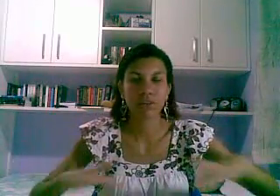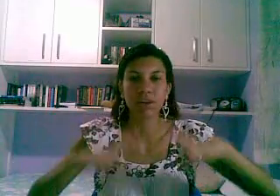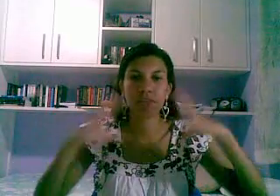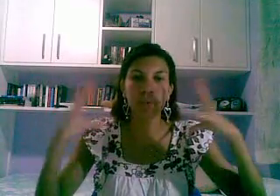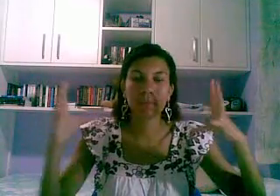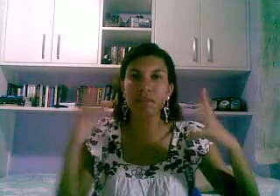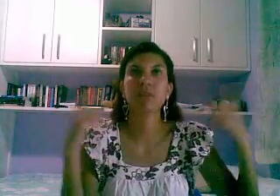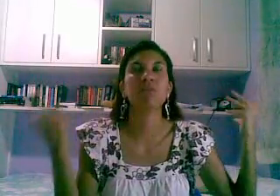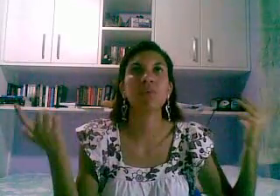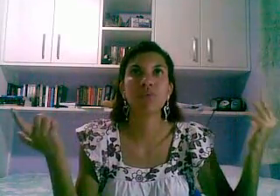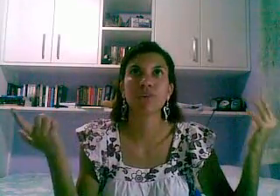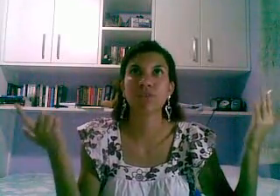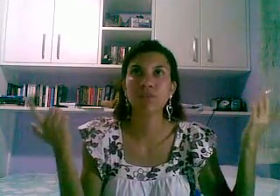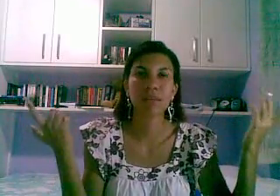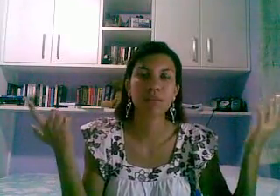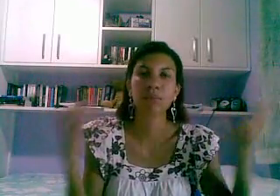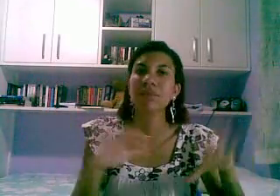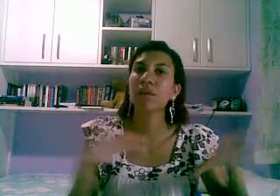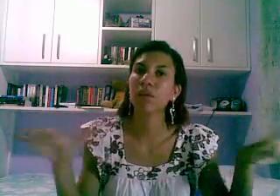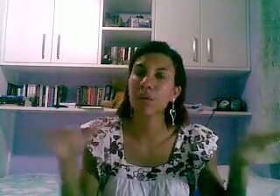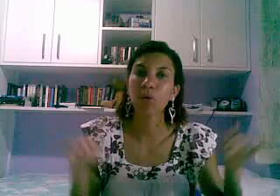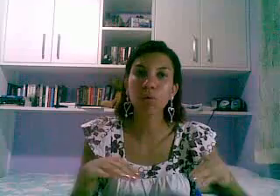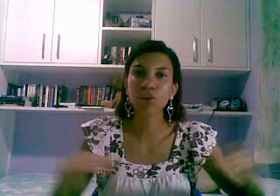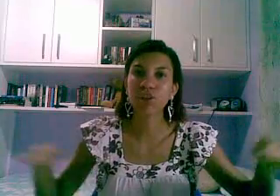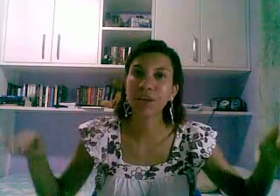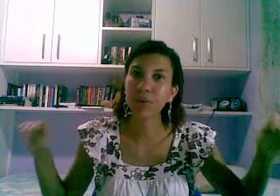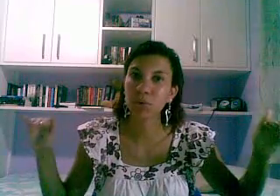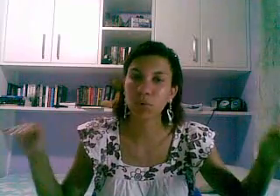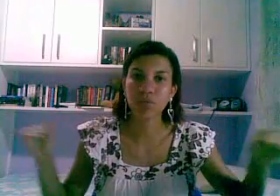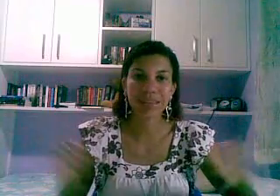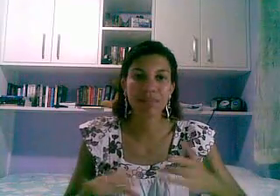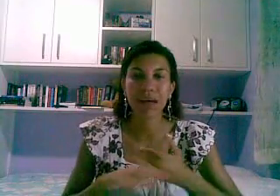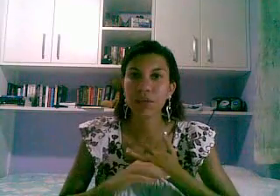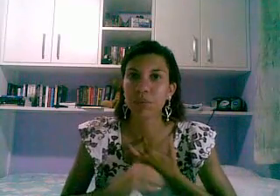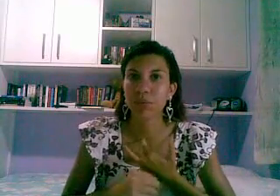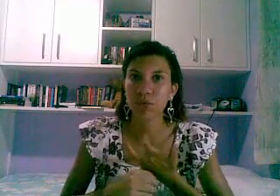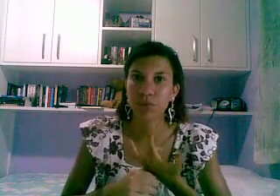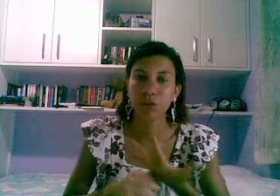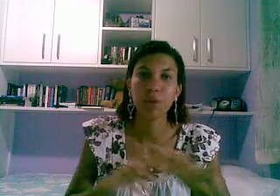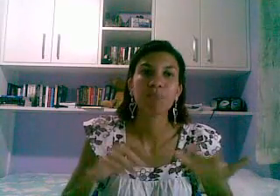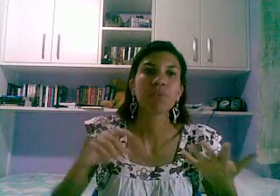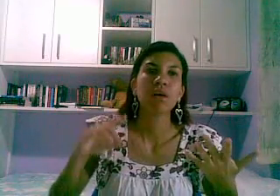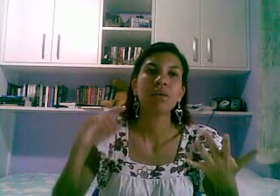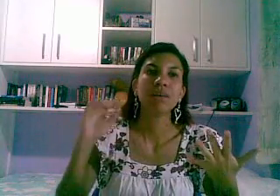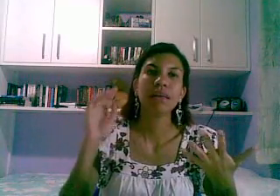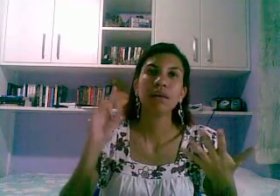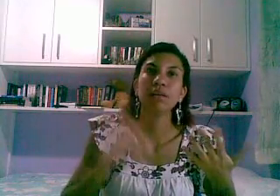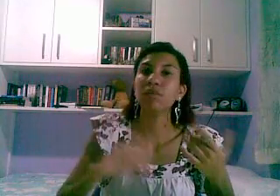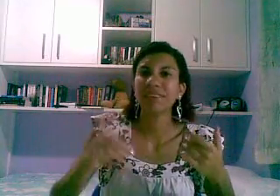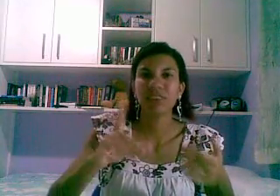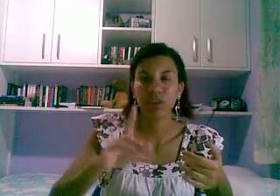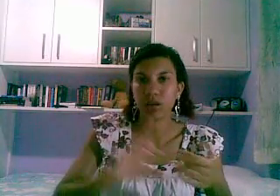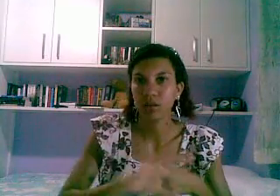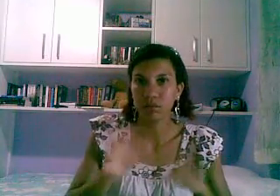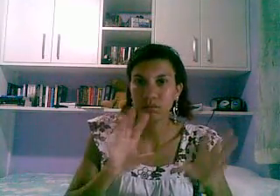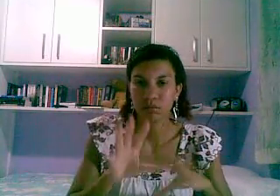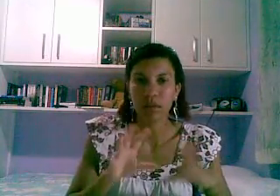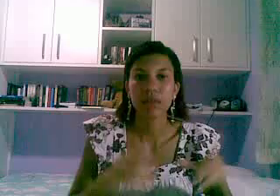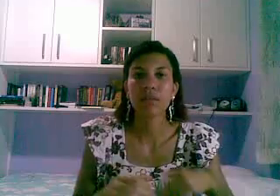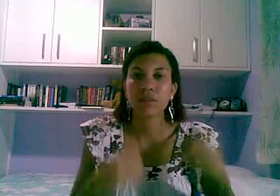ficou pensando poxa, só vai ter essa promoção, não, ao longo de janeiro todo vai ter várias promoções vai ter, não vai ter gincana assim,